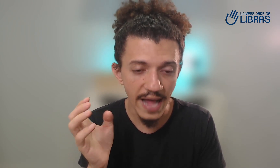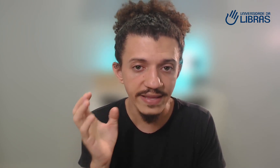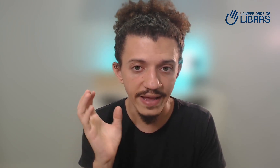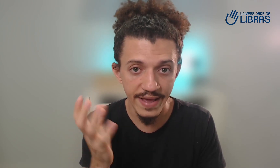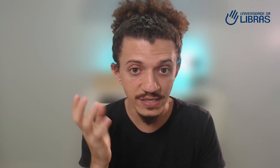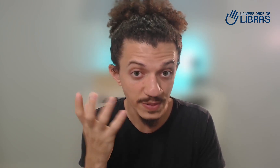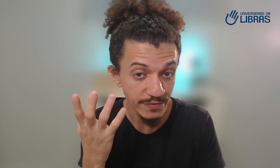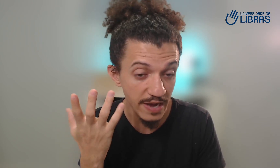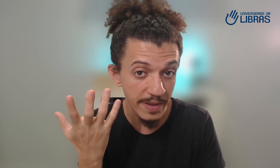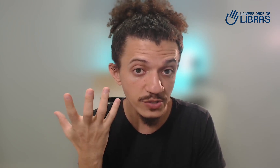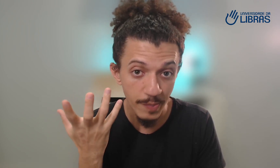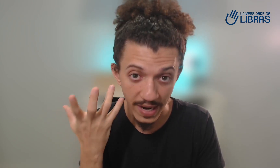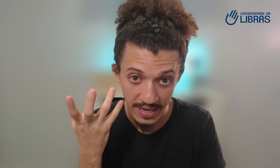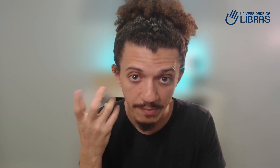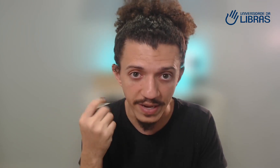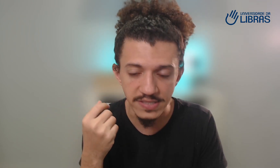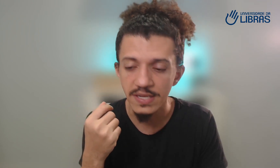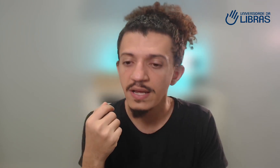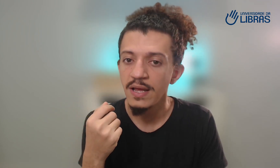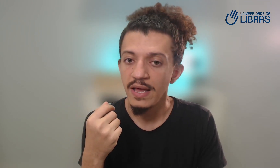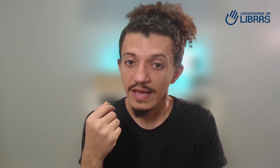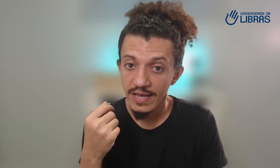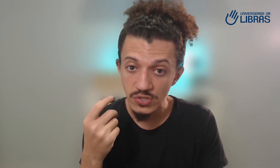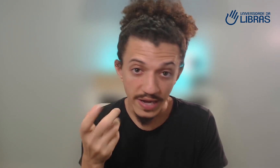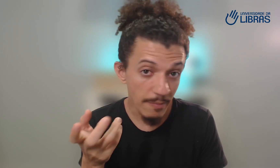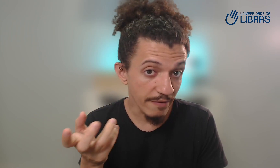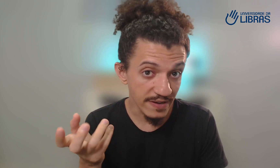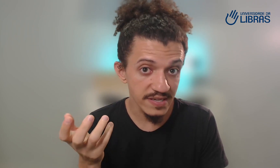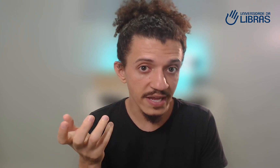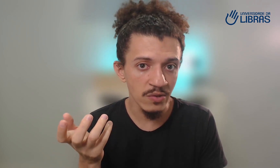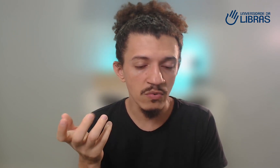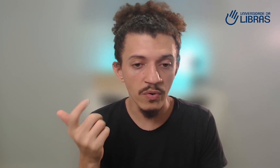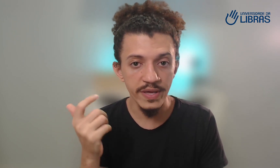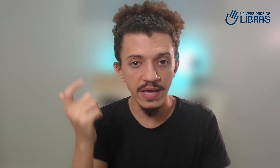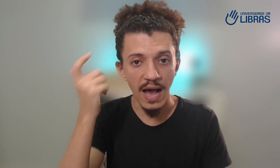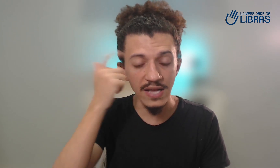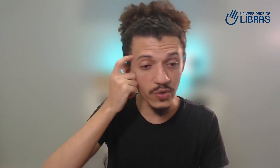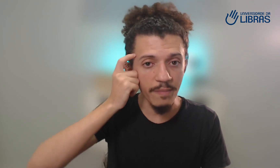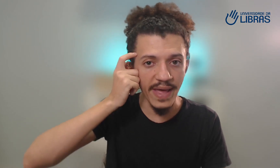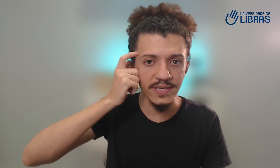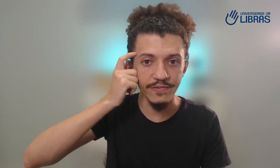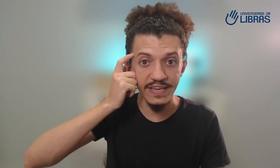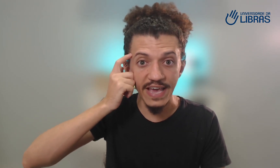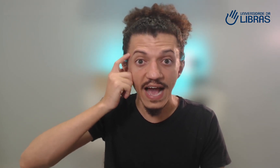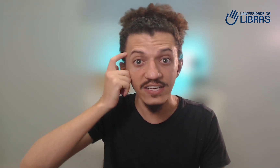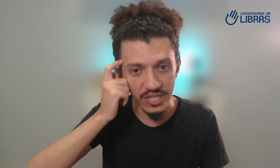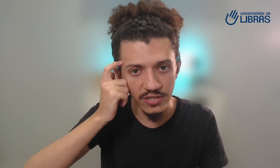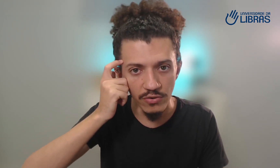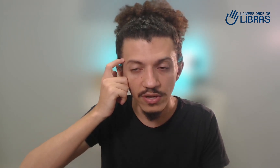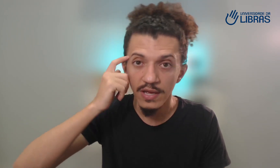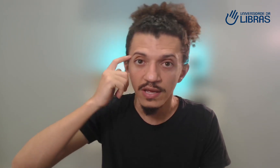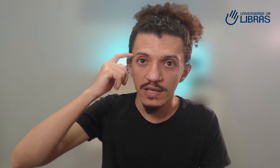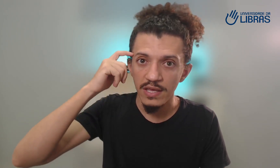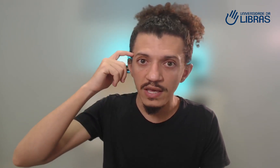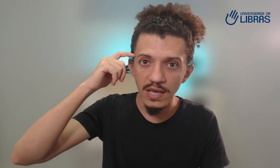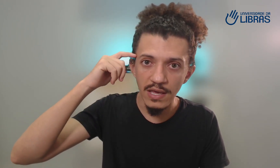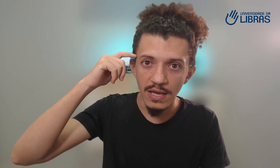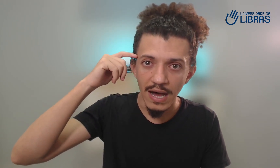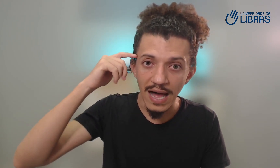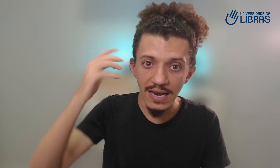direcionada especificamente para Libras, isso acaba fazendo com que a sua mente fique achando que a